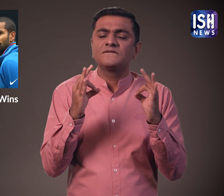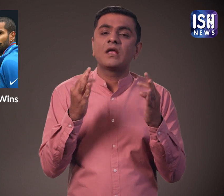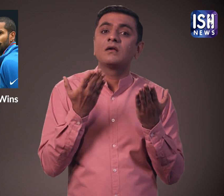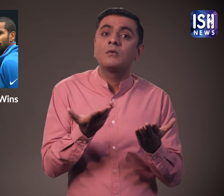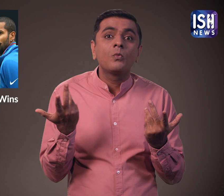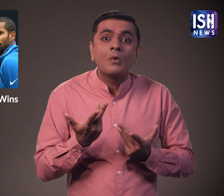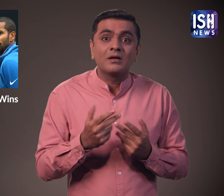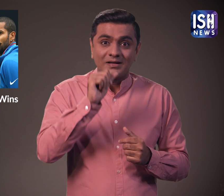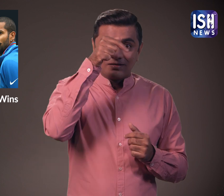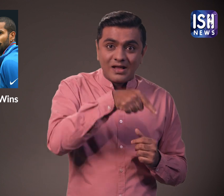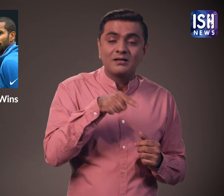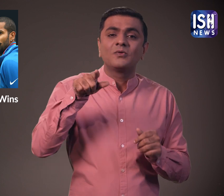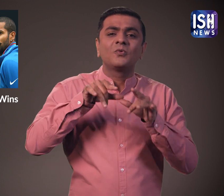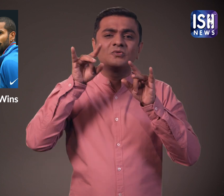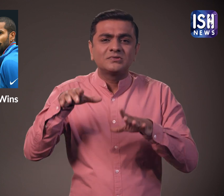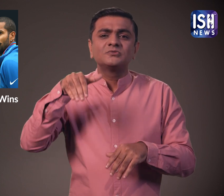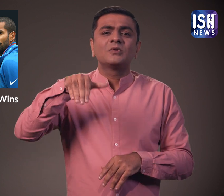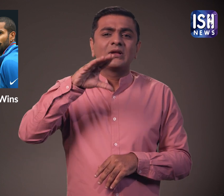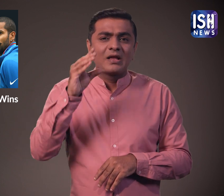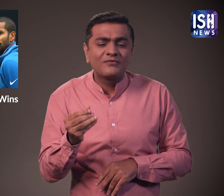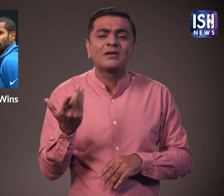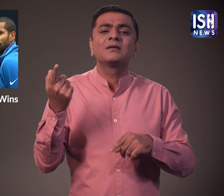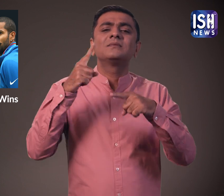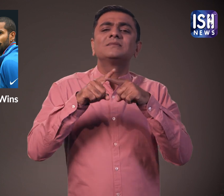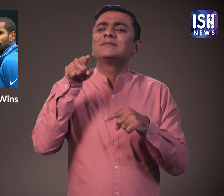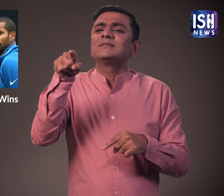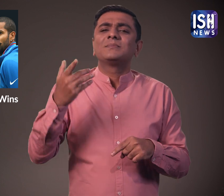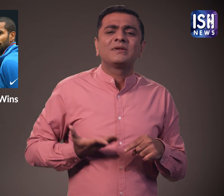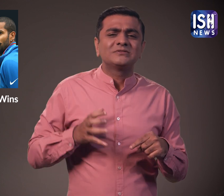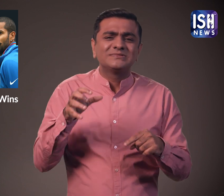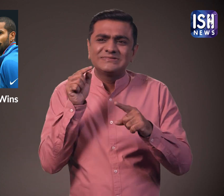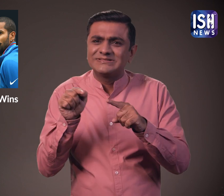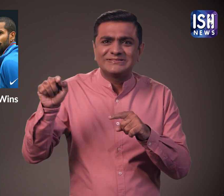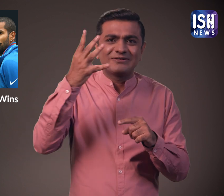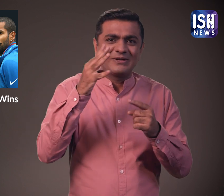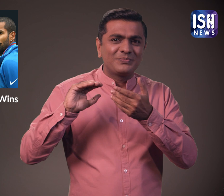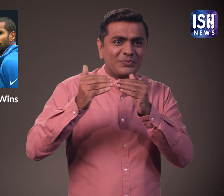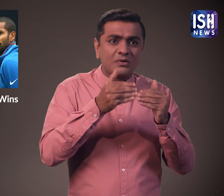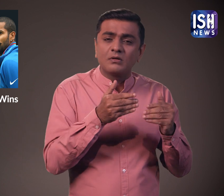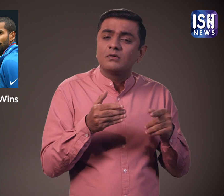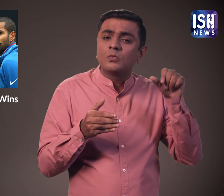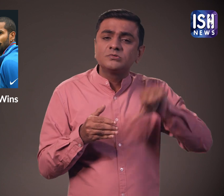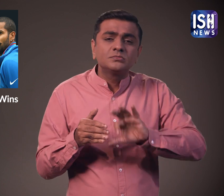उन्होंने कहा, लीग स्टेट्स के सभी मैच और सेमी फाइनल में जीतने की शमता और आज